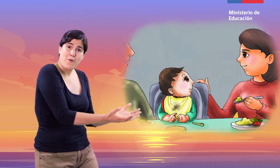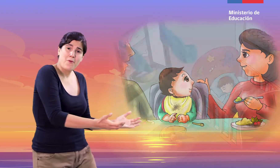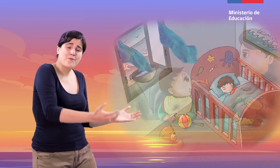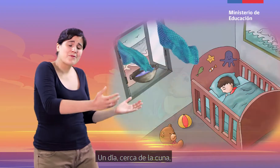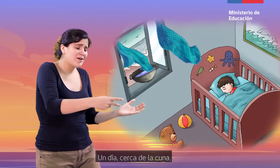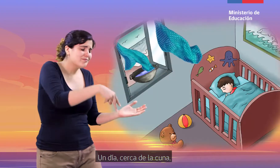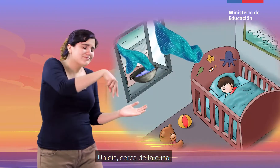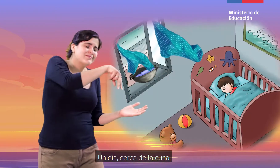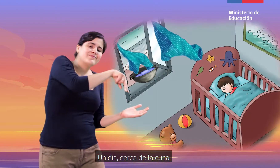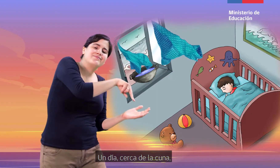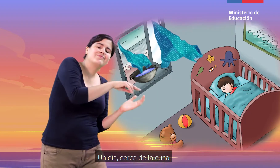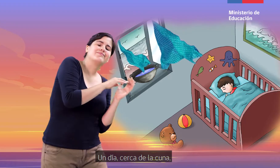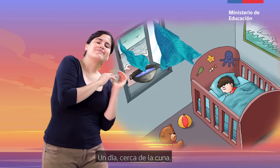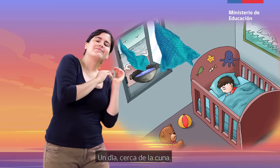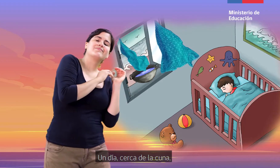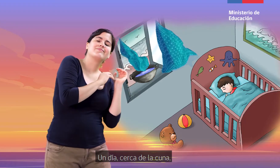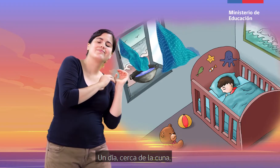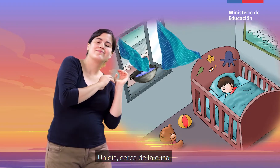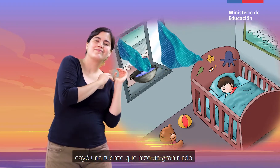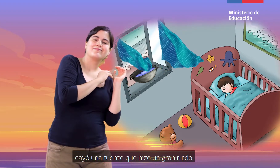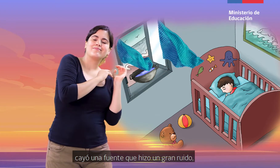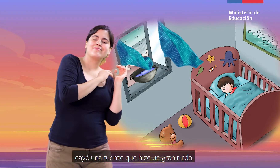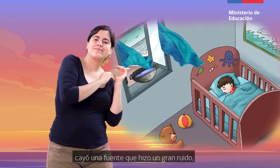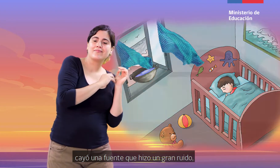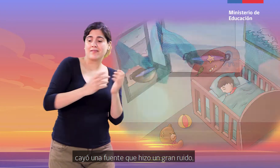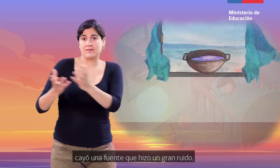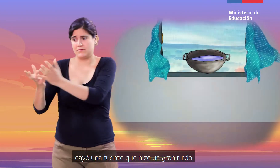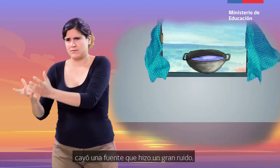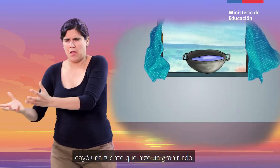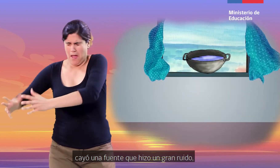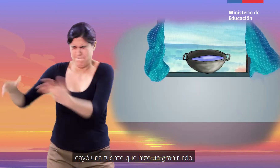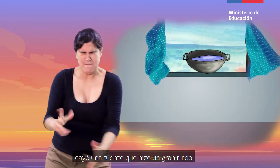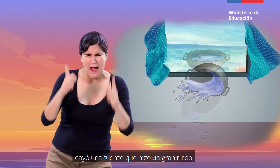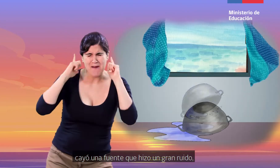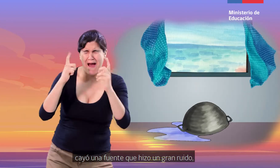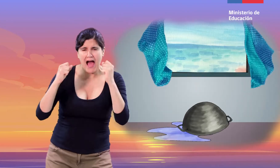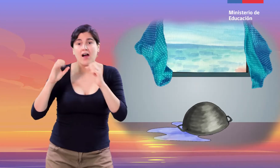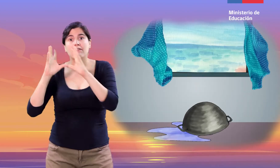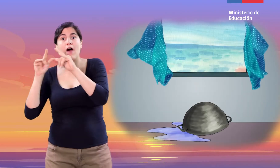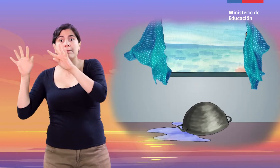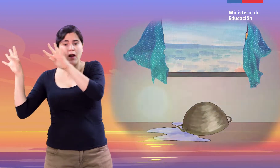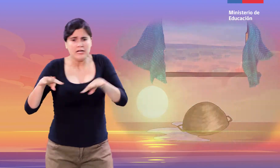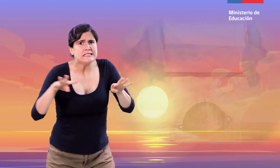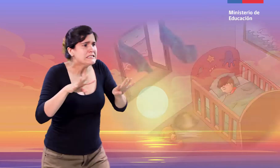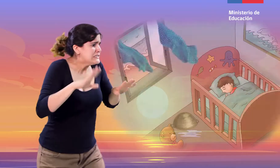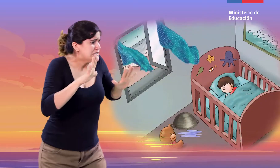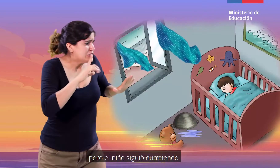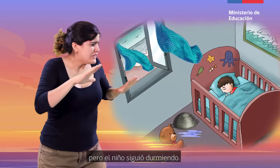Un día, cerca de la cuna, cayó una fuente que hizo un gran ruido. Pero